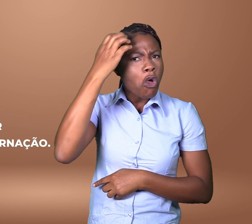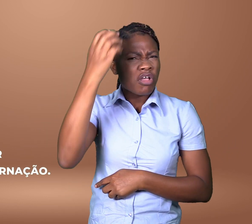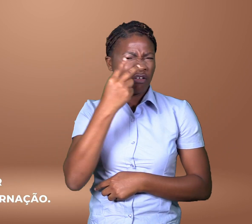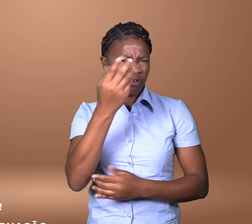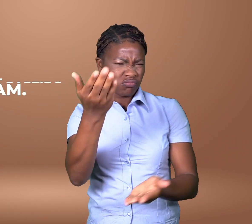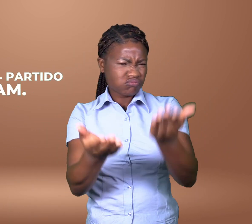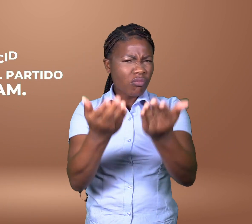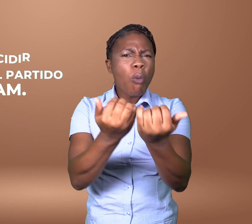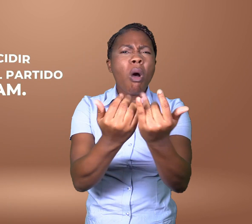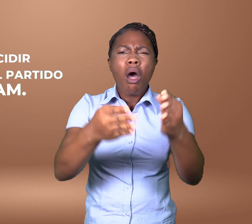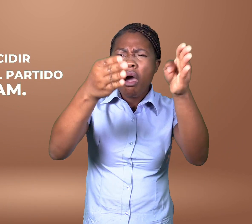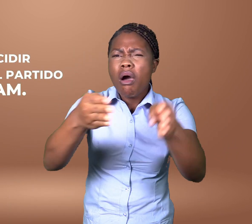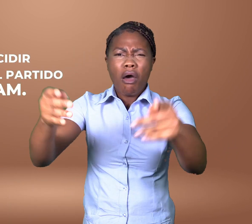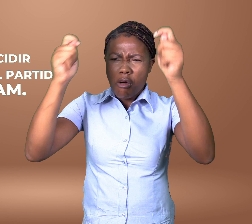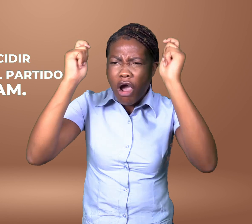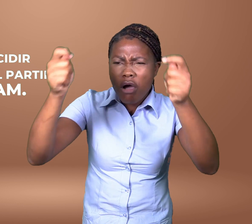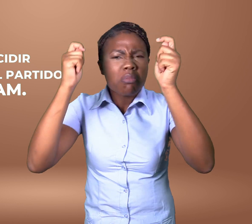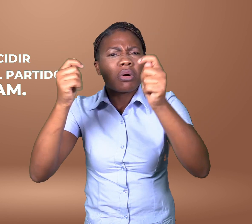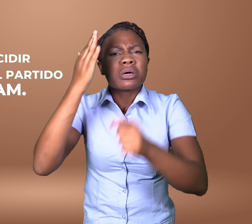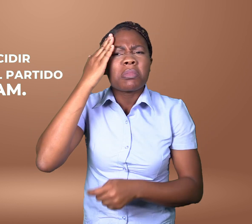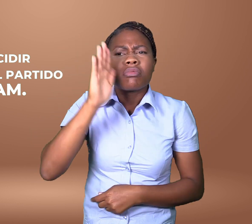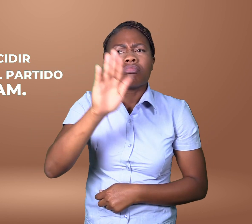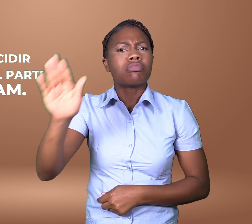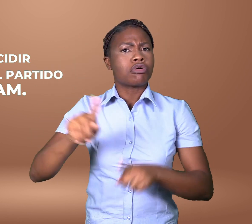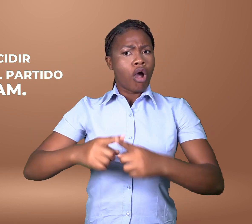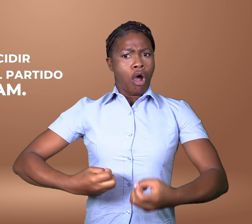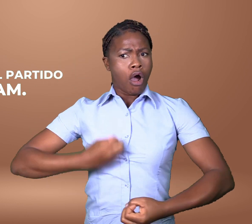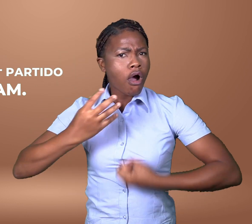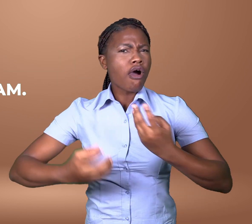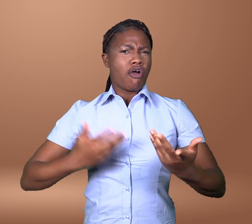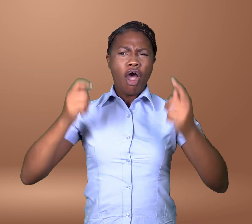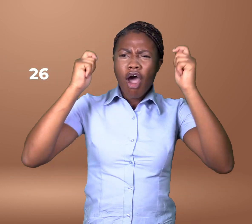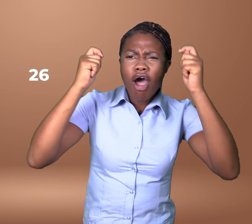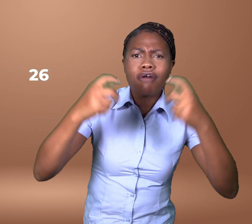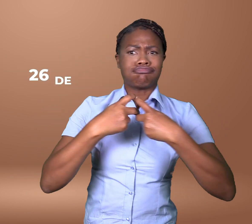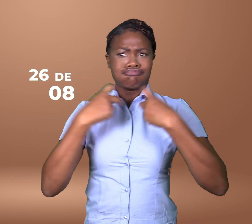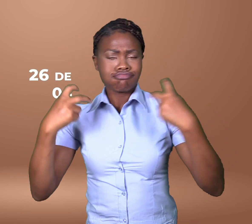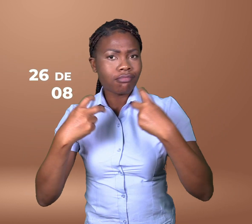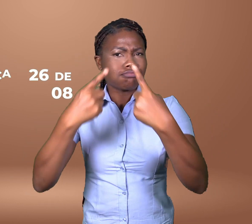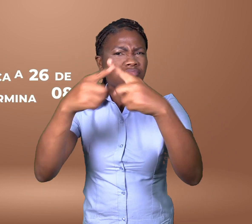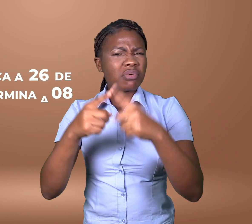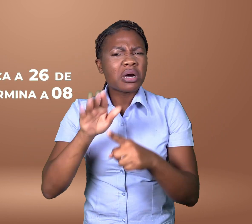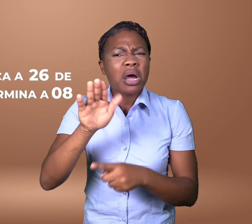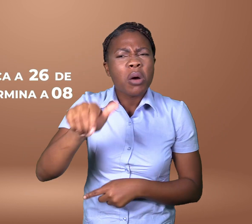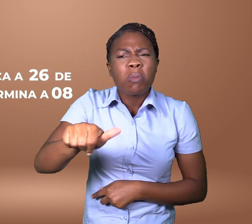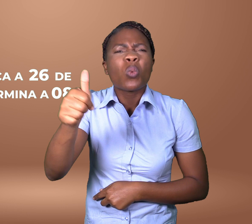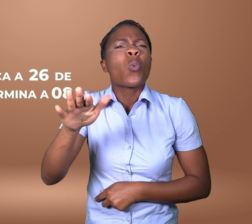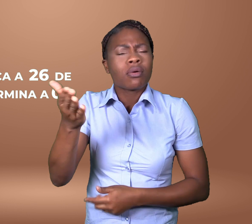Só assim, podem decidir melhor em qual partido e candidato votam. A campanha começa a 26 de